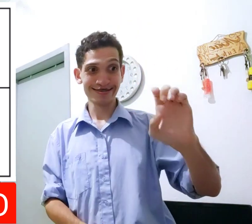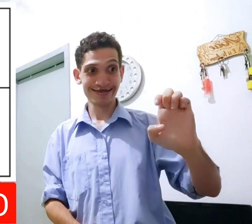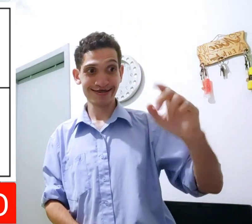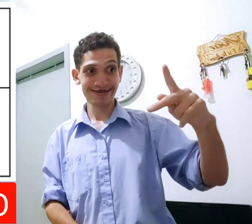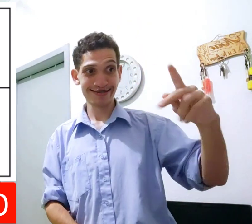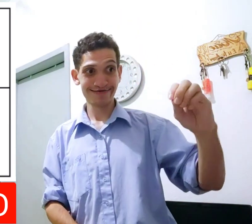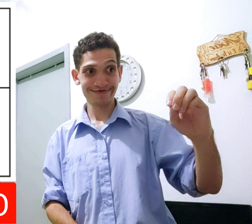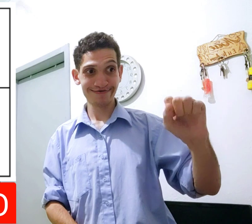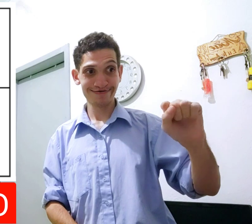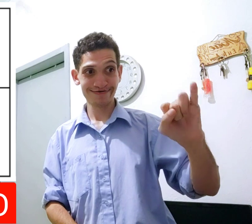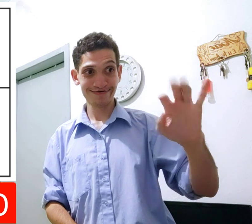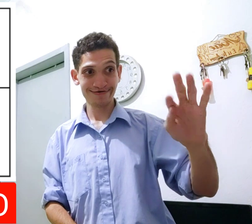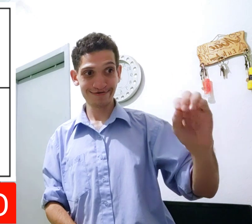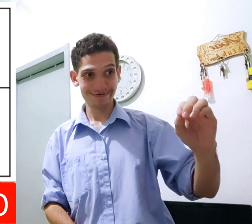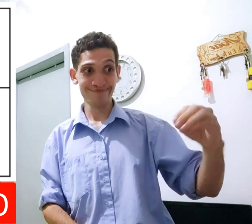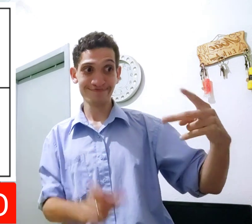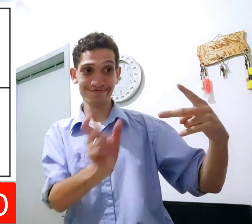palavras. Primeira, deposito.